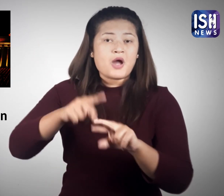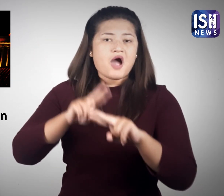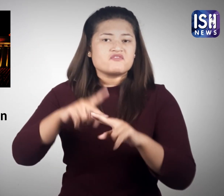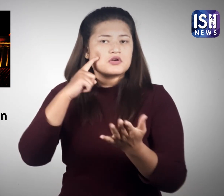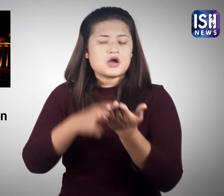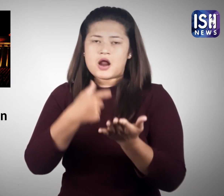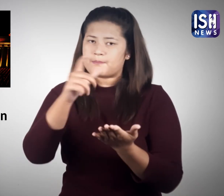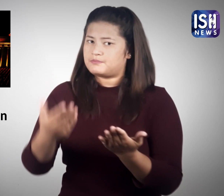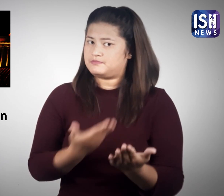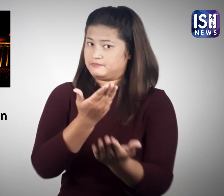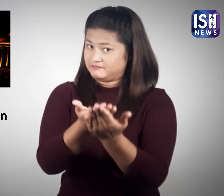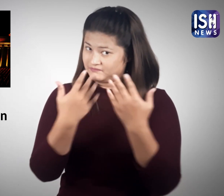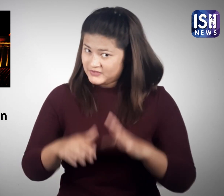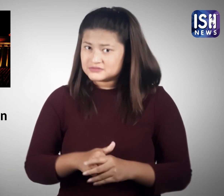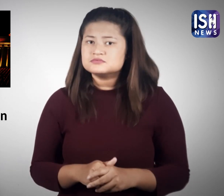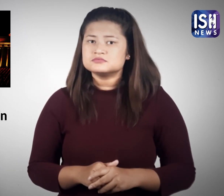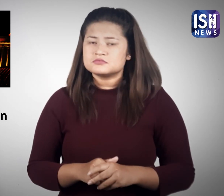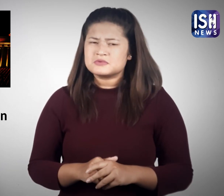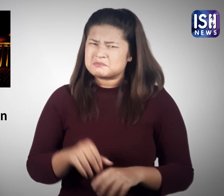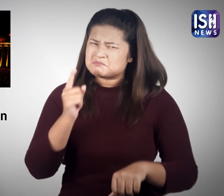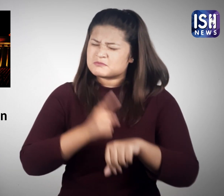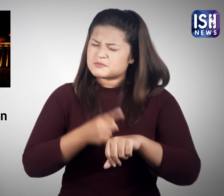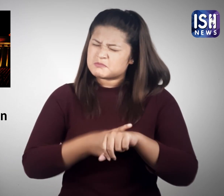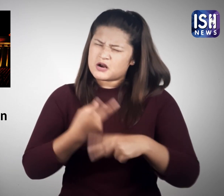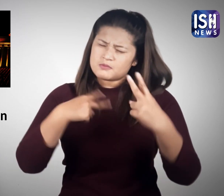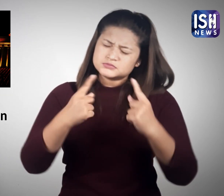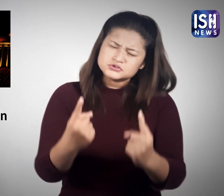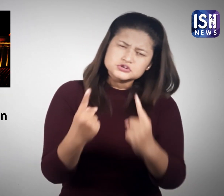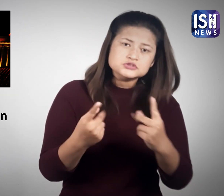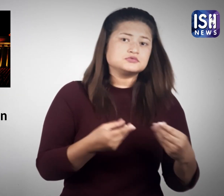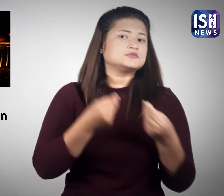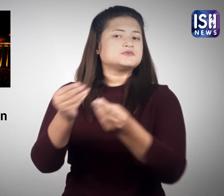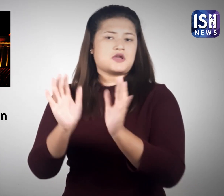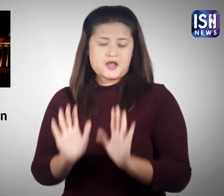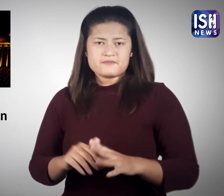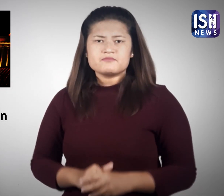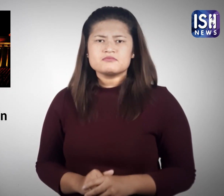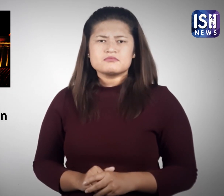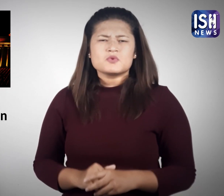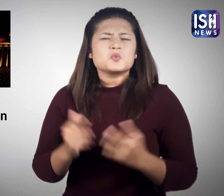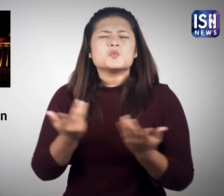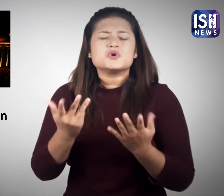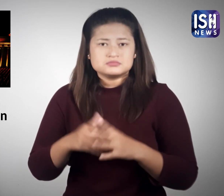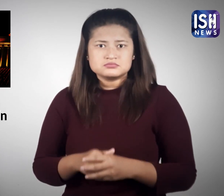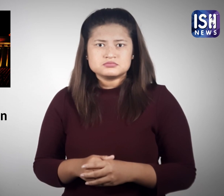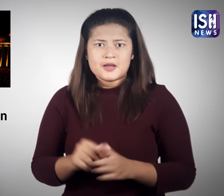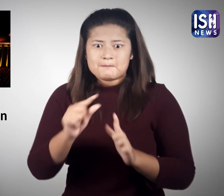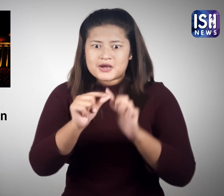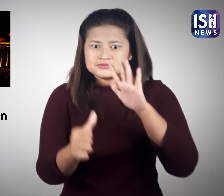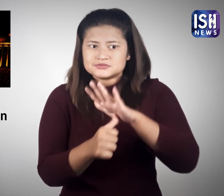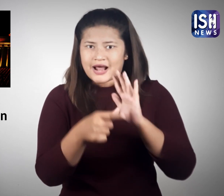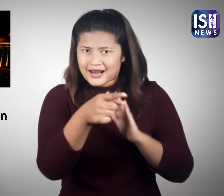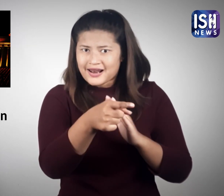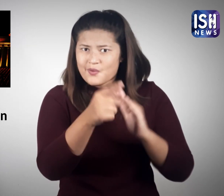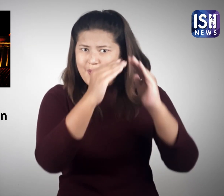भेज दिया गया है। प्रात्मी की दर्ज कर ली गई है और उन्हें कड़ी सजा मिलेगी। ऐसा इसलिए है